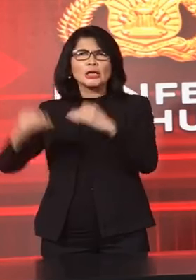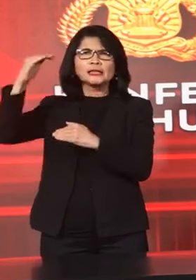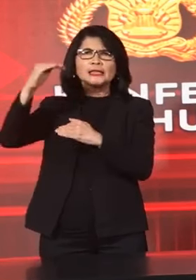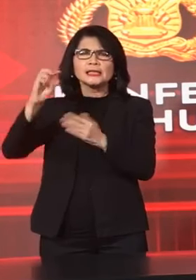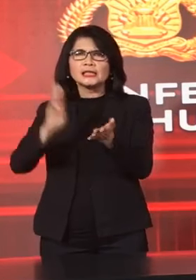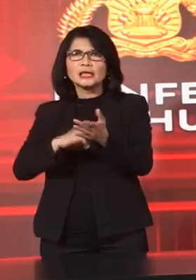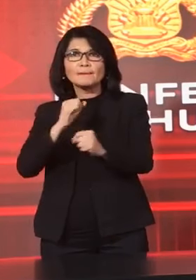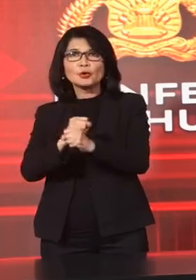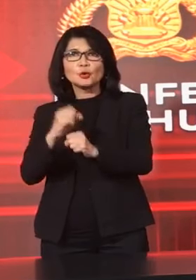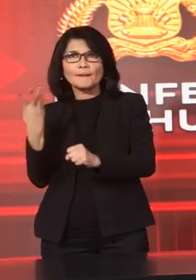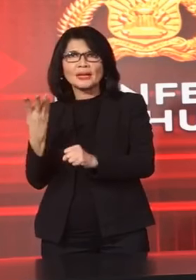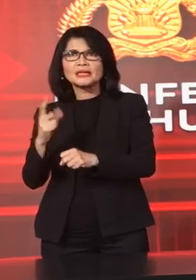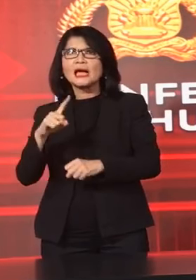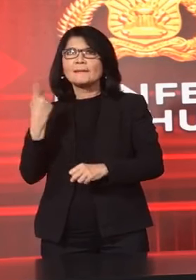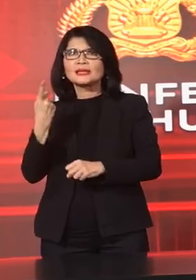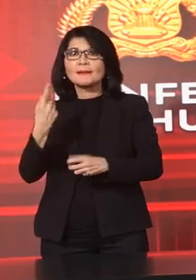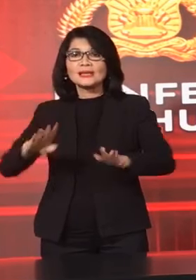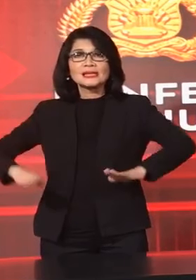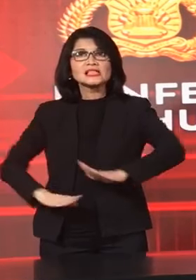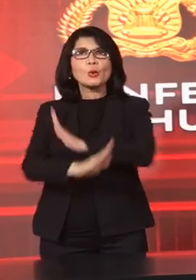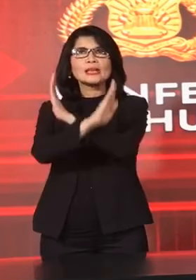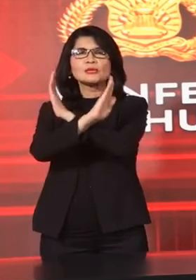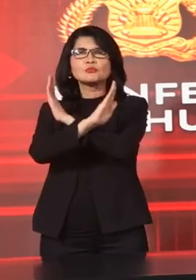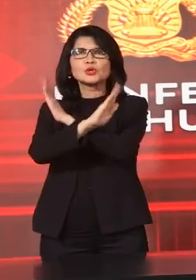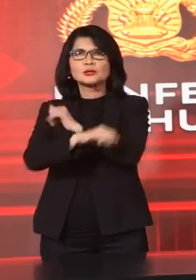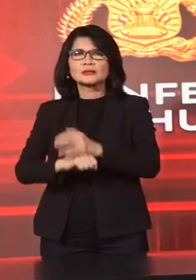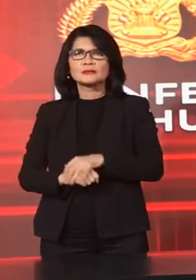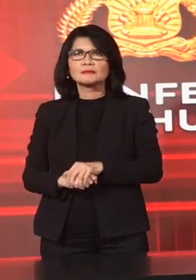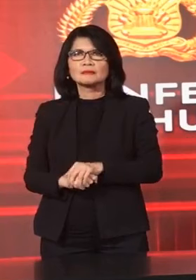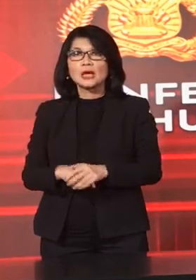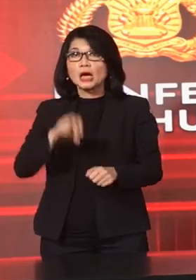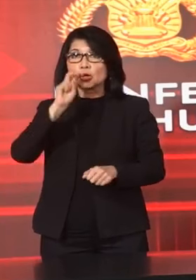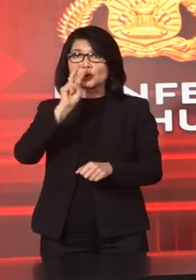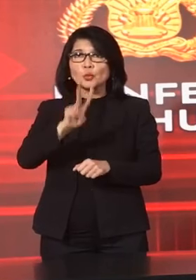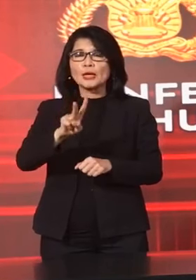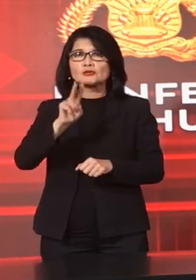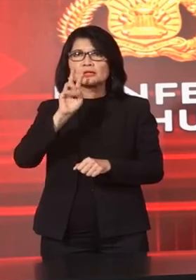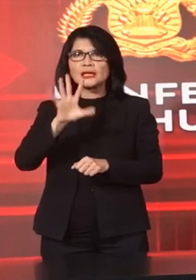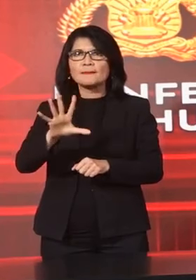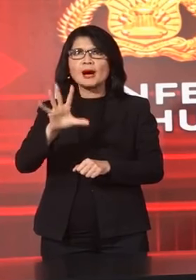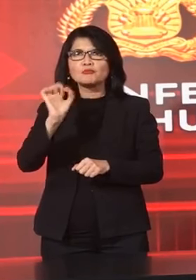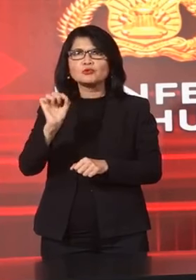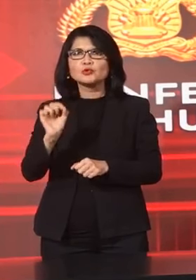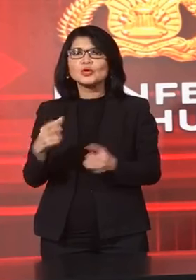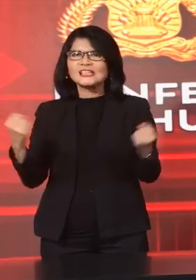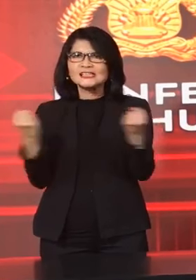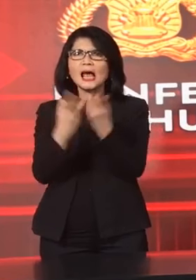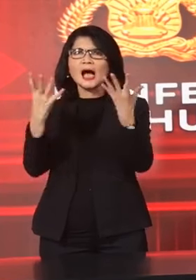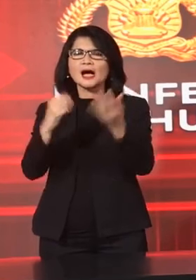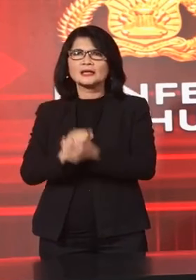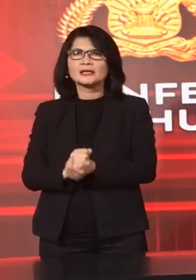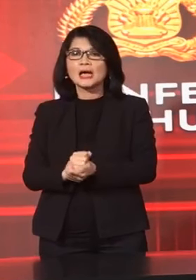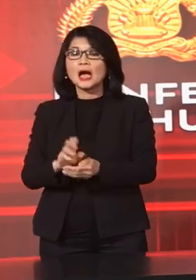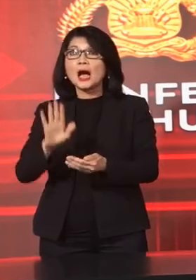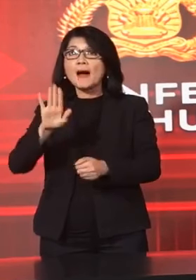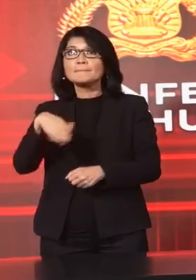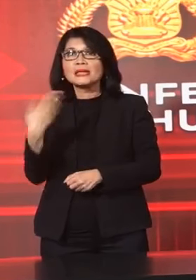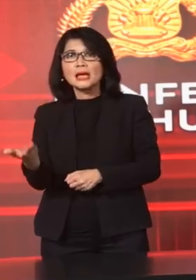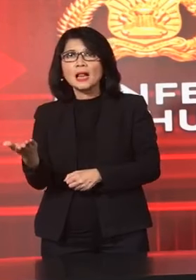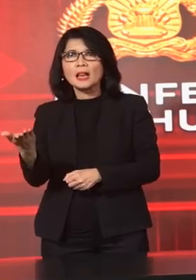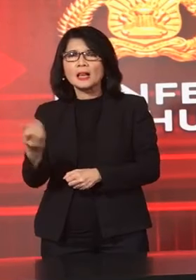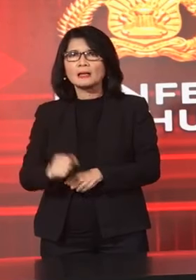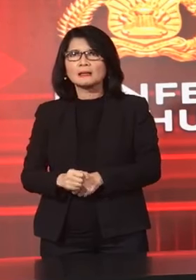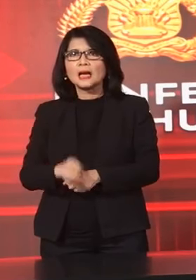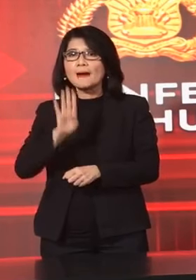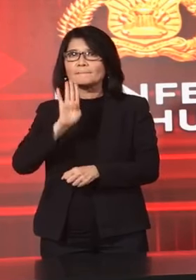Di Minggu Keempat Yang pertama Polda Jawa Timur Sebanyak 250 Kejadian Meninggal Dunia